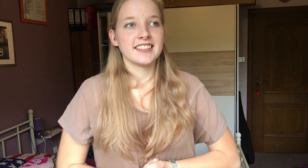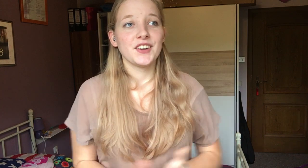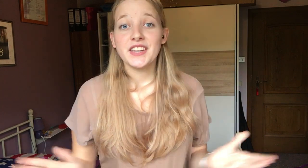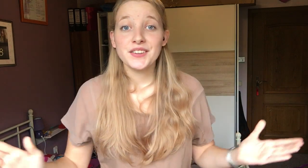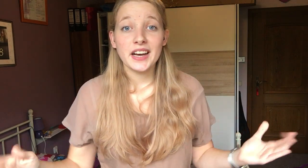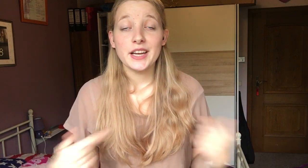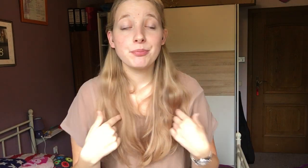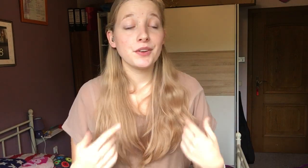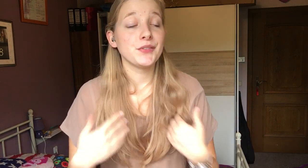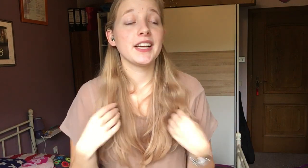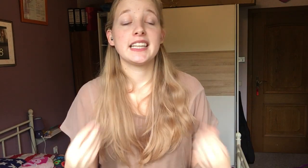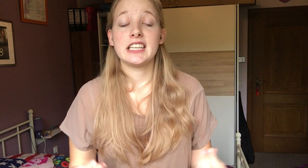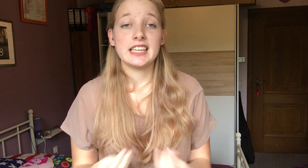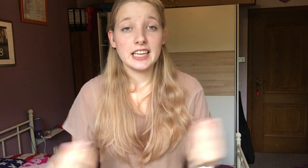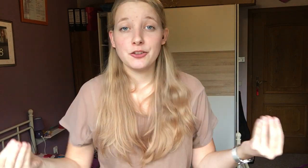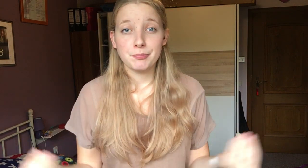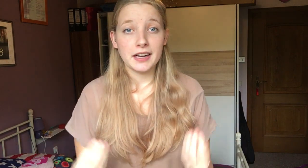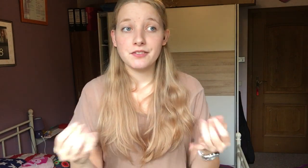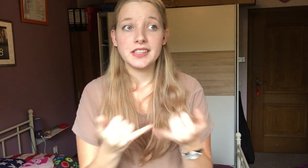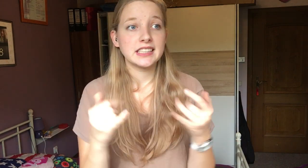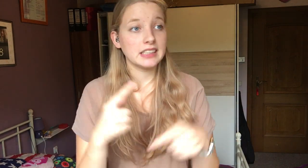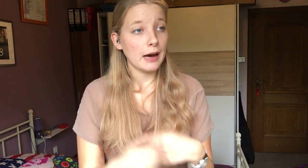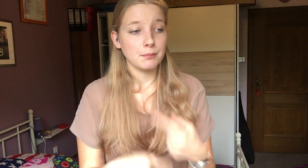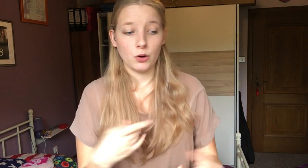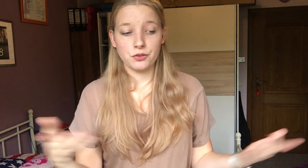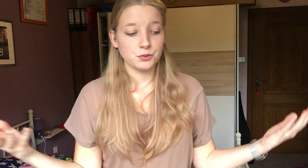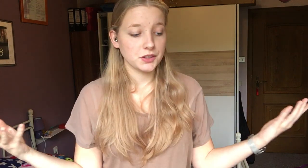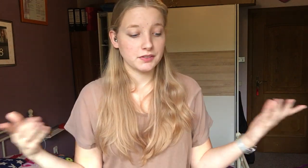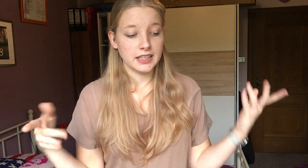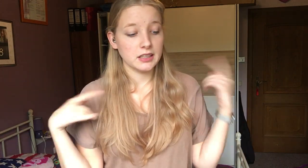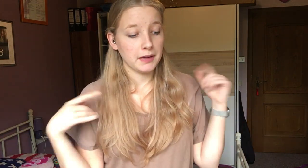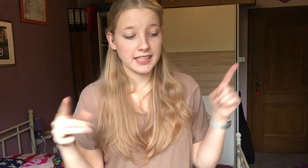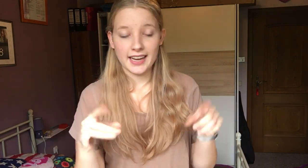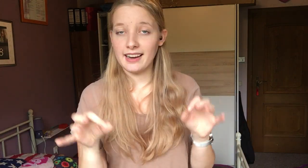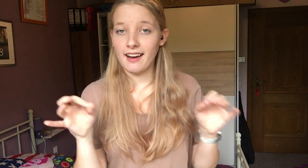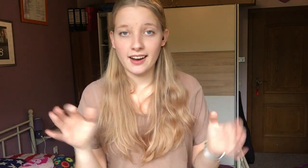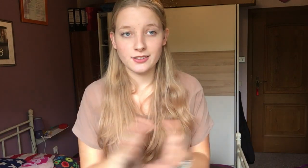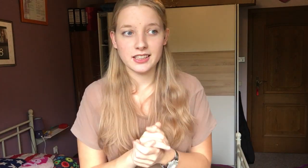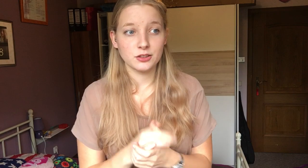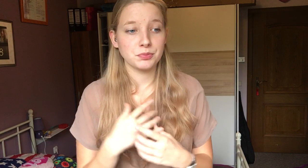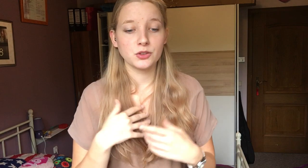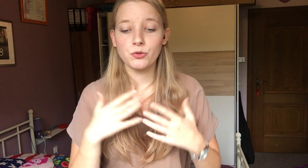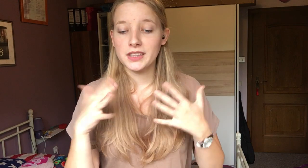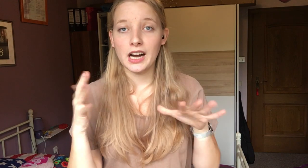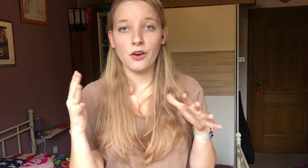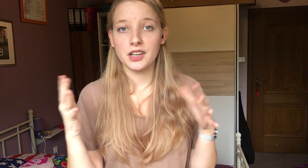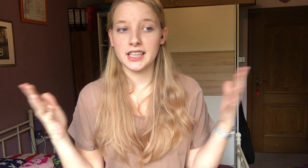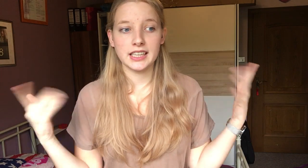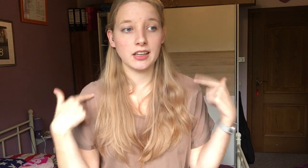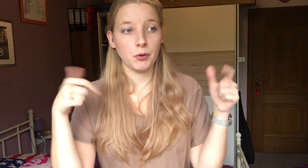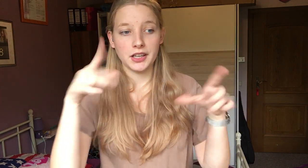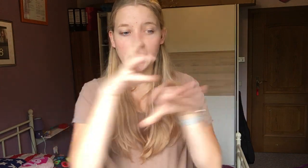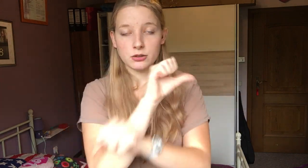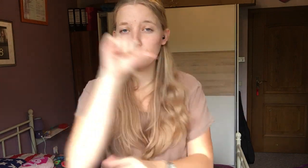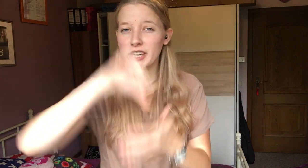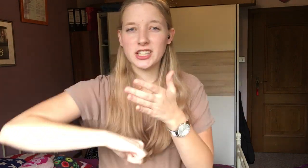Auf jeden Fall, ich bin wirklich gespannt, wie es ablaufen wird, weil ich habe echt keine Ahnung, also ich bin so mega aufgeregt. Ich habe heute Nacht so schlecht